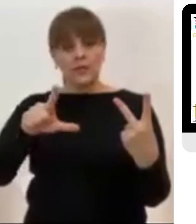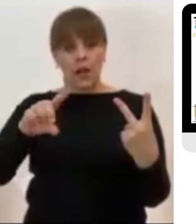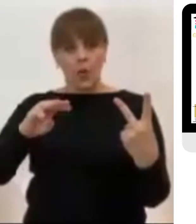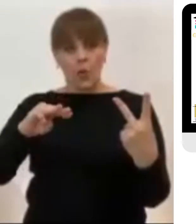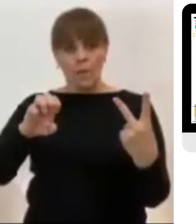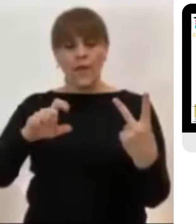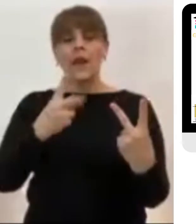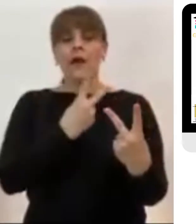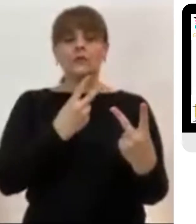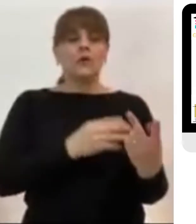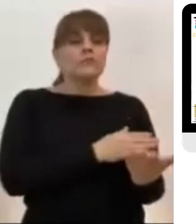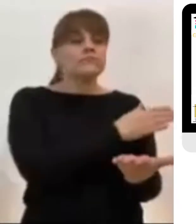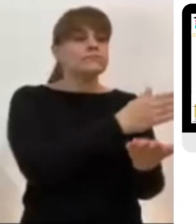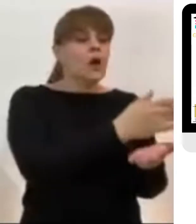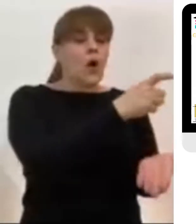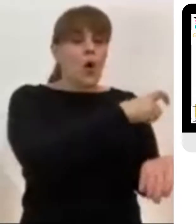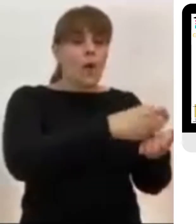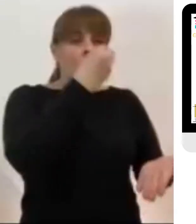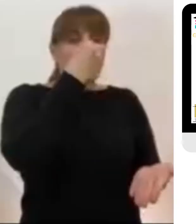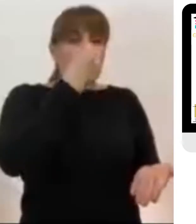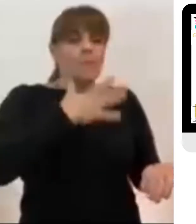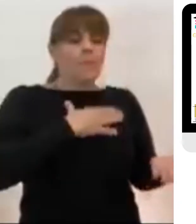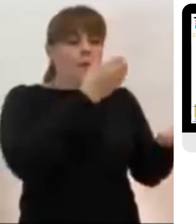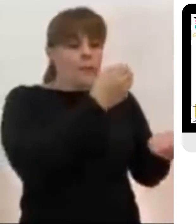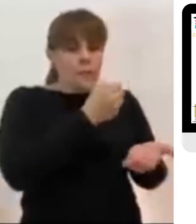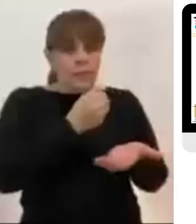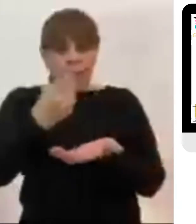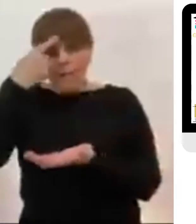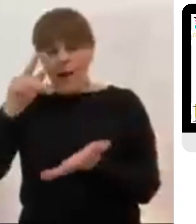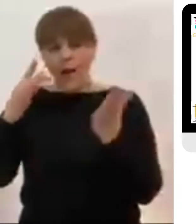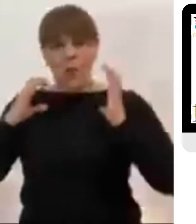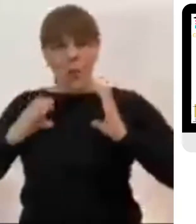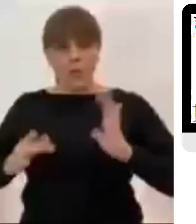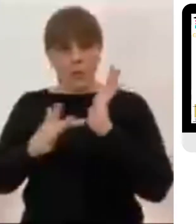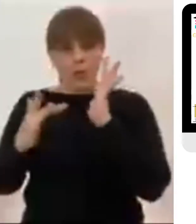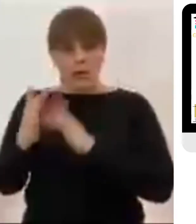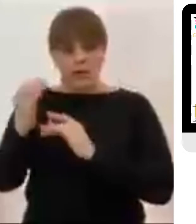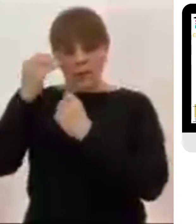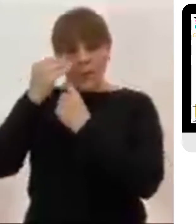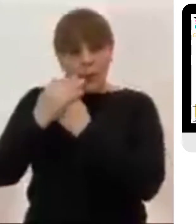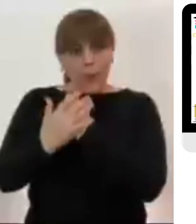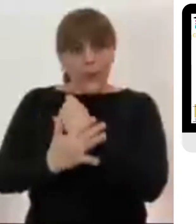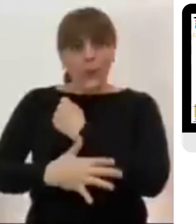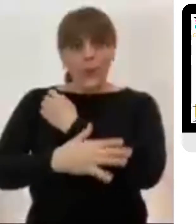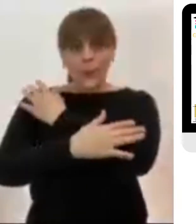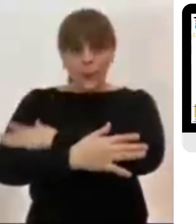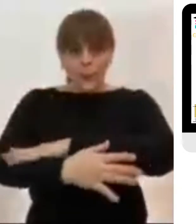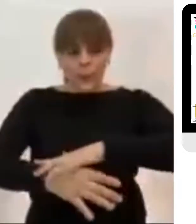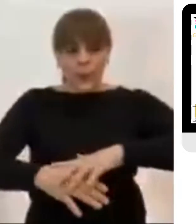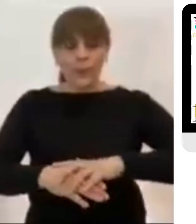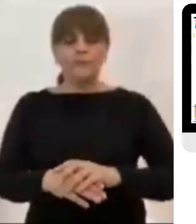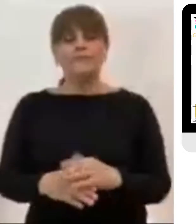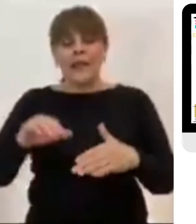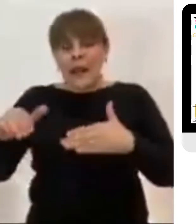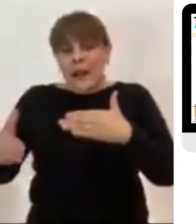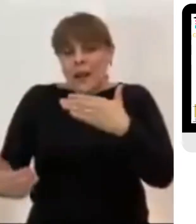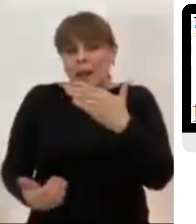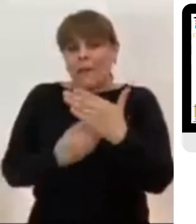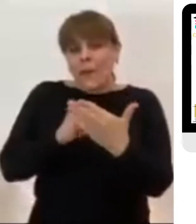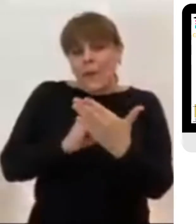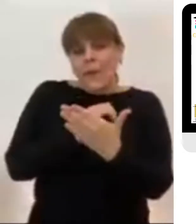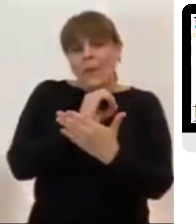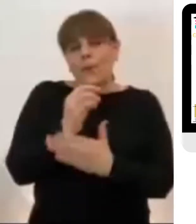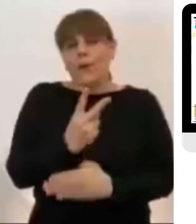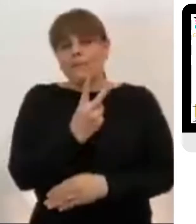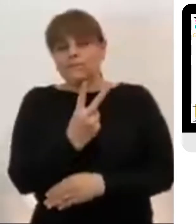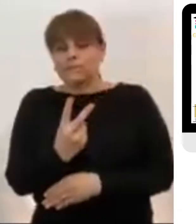madrugada, el primer día de la semana A la salida del sol, se dirigieron al sepulcro Por el camino se decían unas